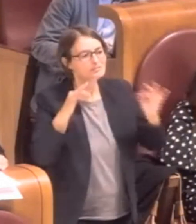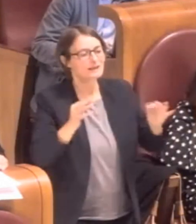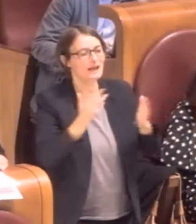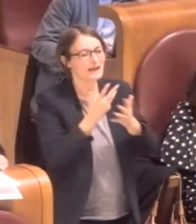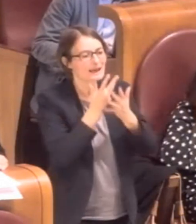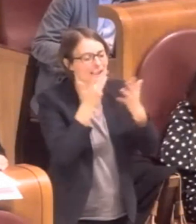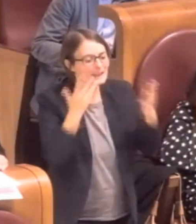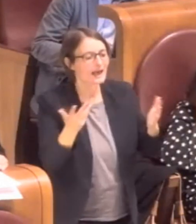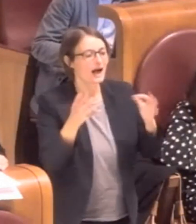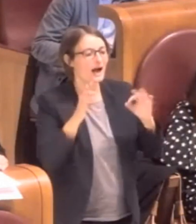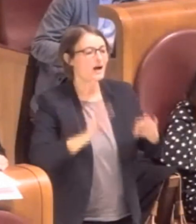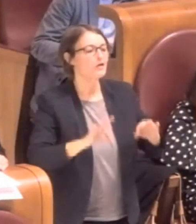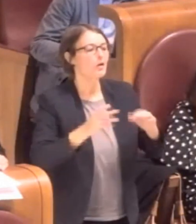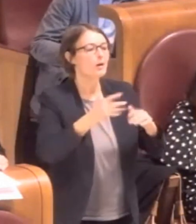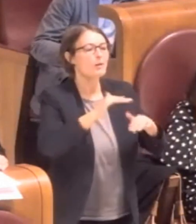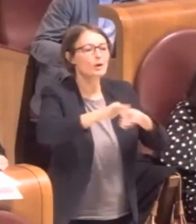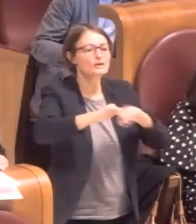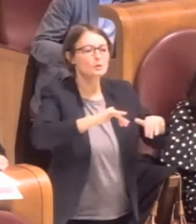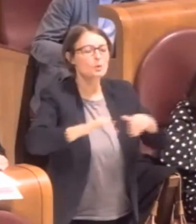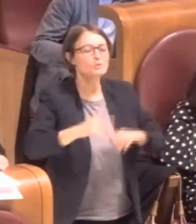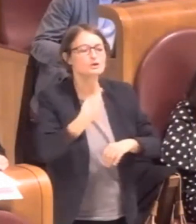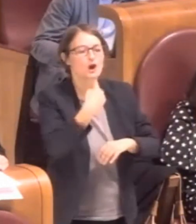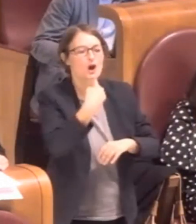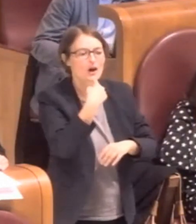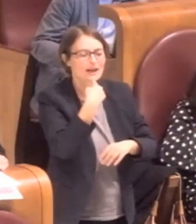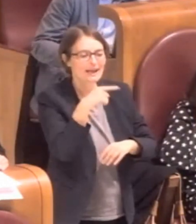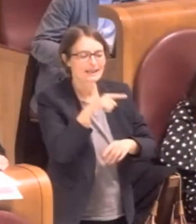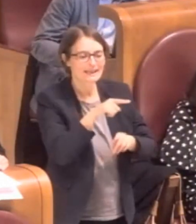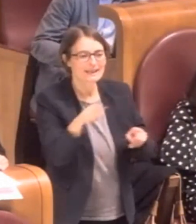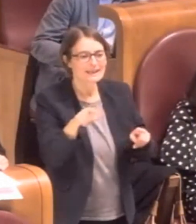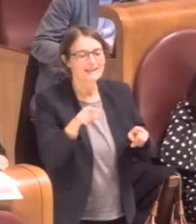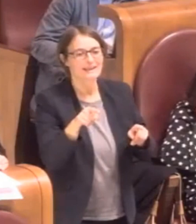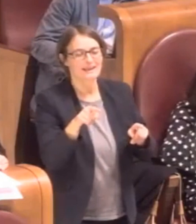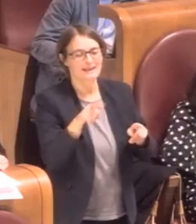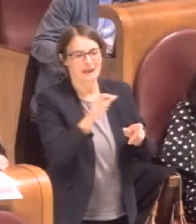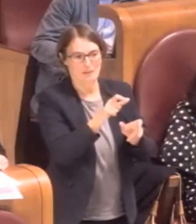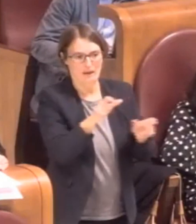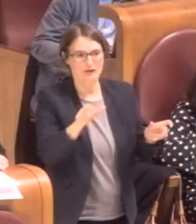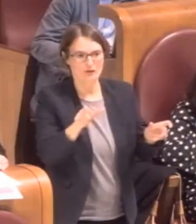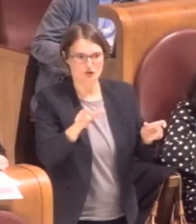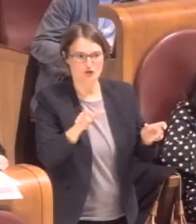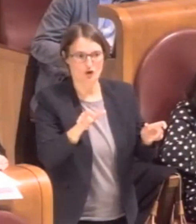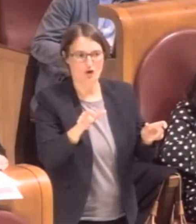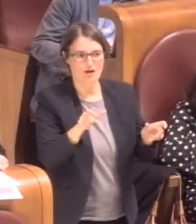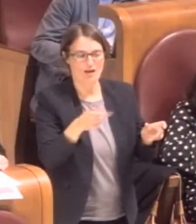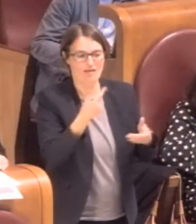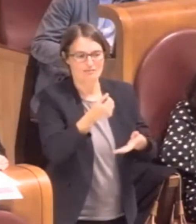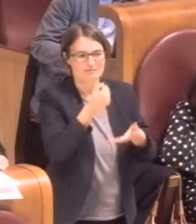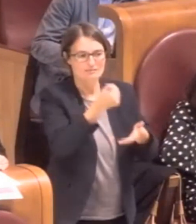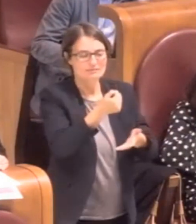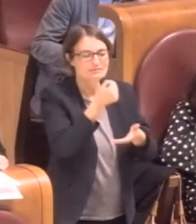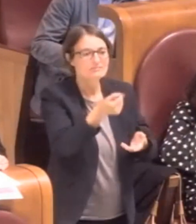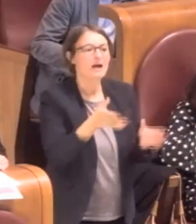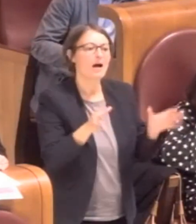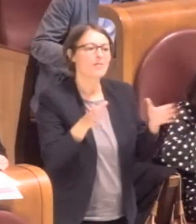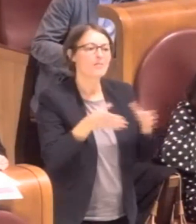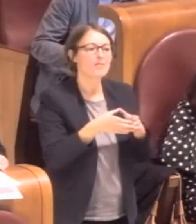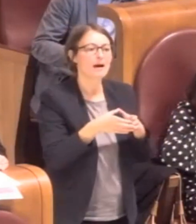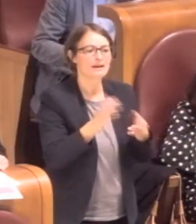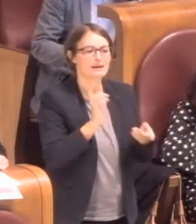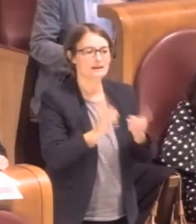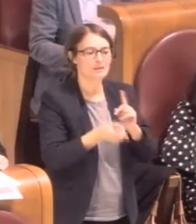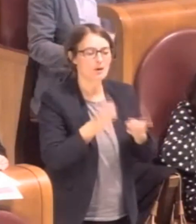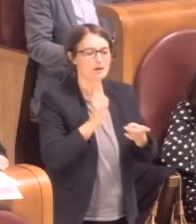soggetti beneficiari dei partiti politici e delle organizzazioni sindacali. Nella seconda